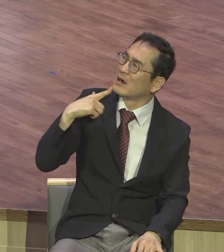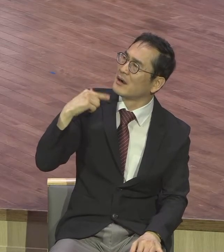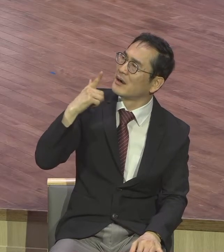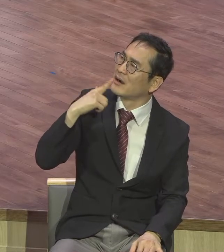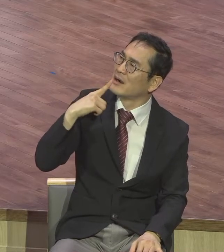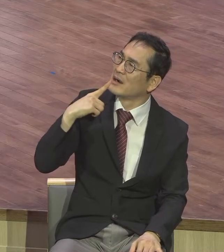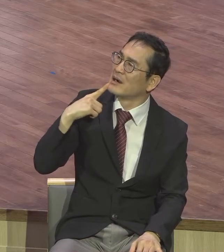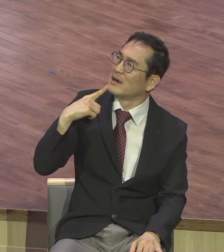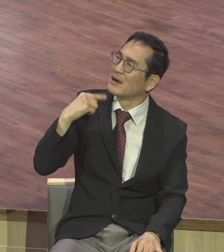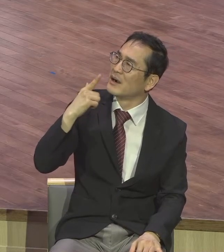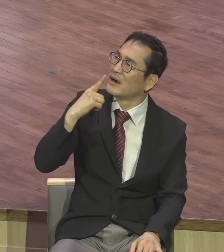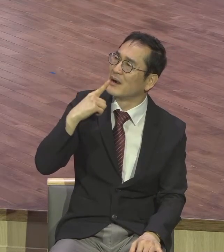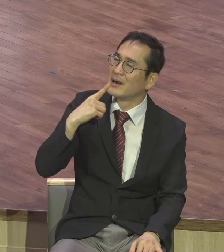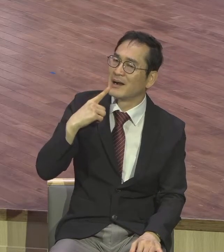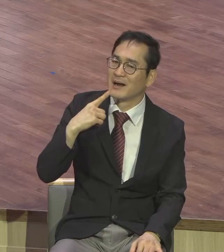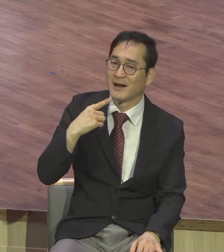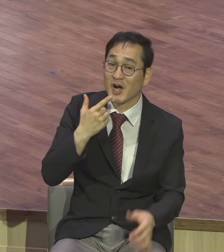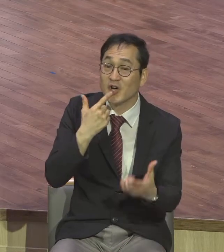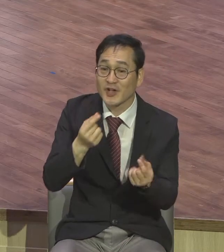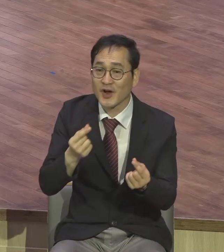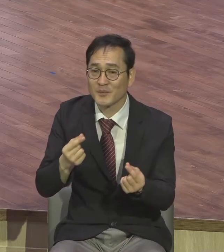고통당하고 살아야 될 생각을 해보시라고